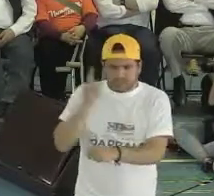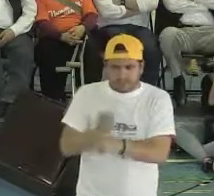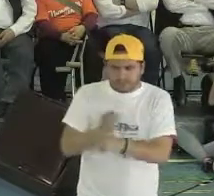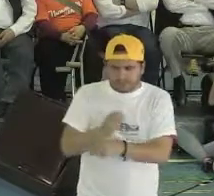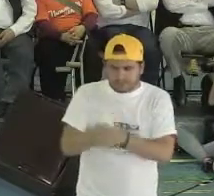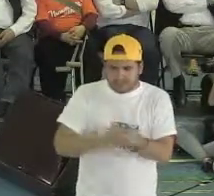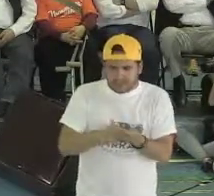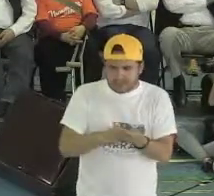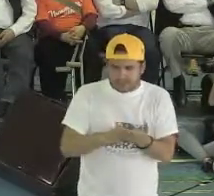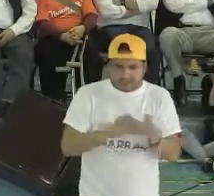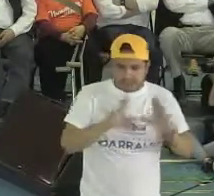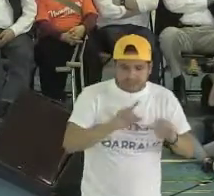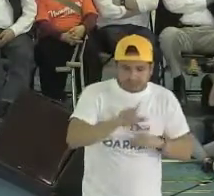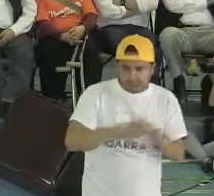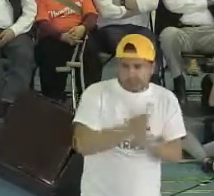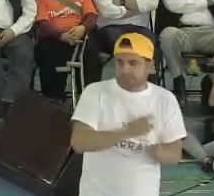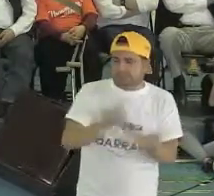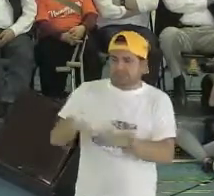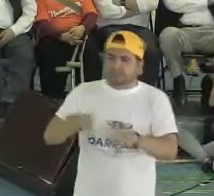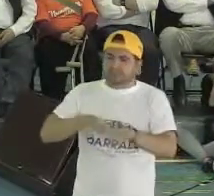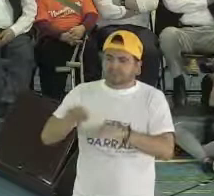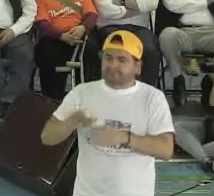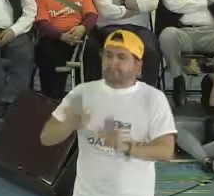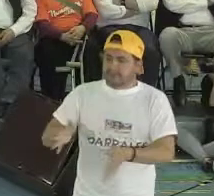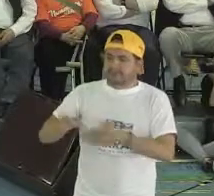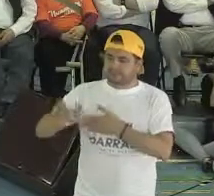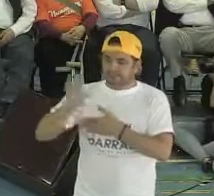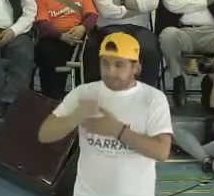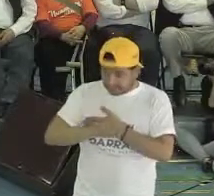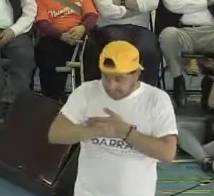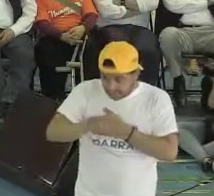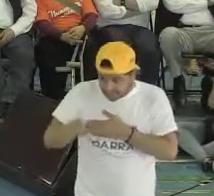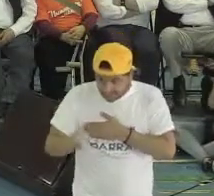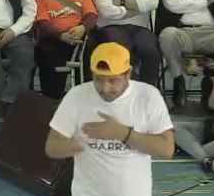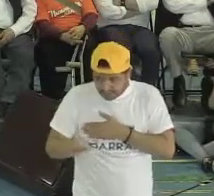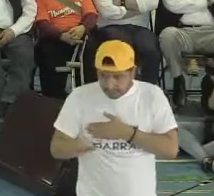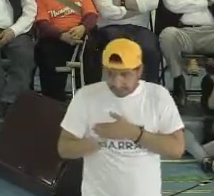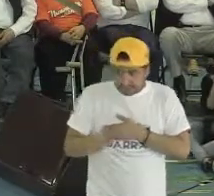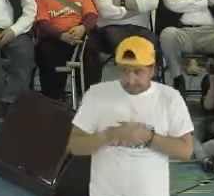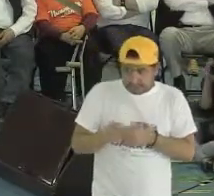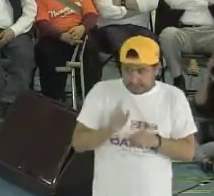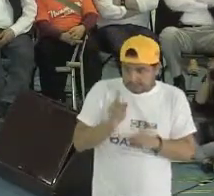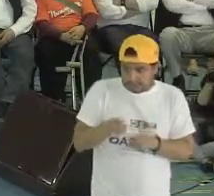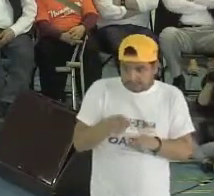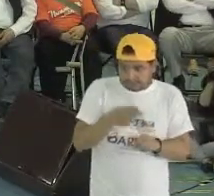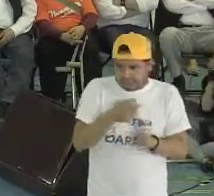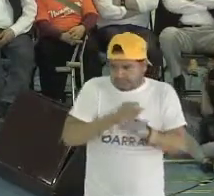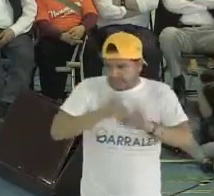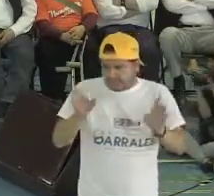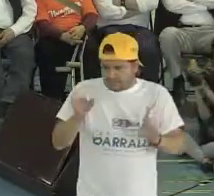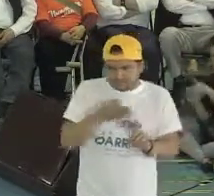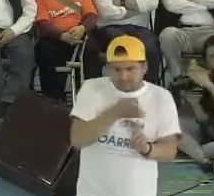compromiso cuando llegue a la dictadura de gobierno es garantizar transversalidad en todo nuestro gobierno